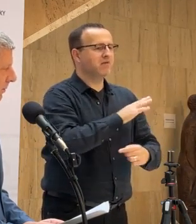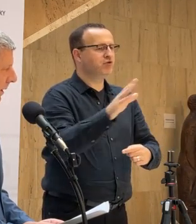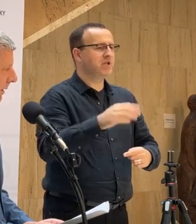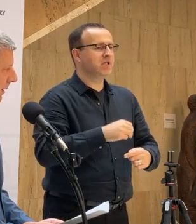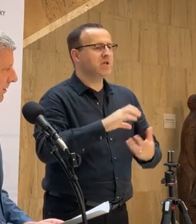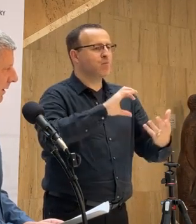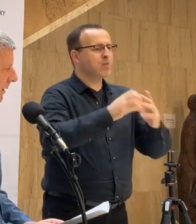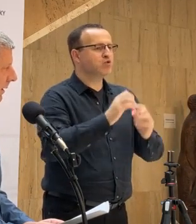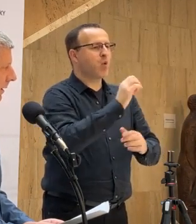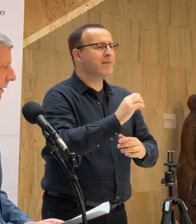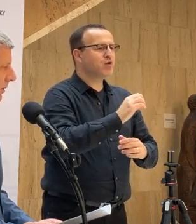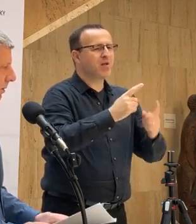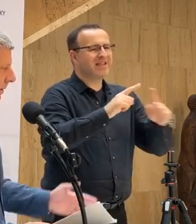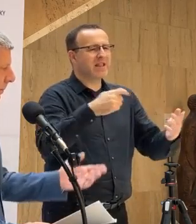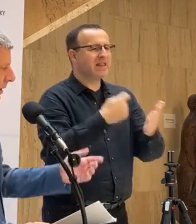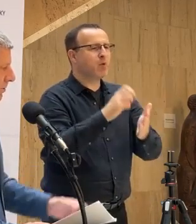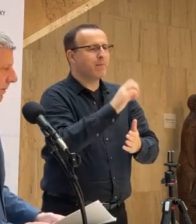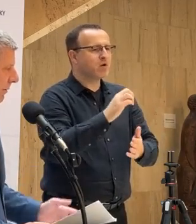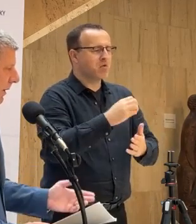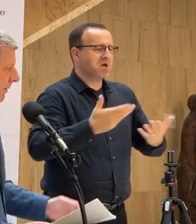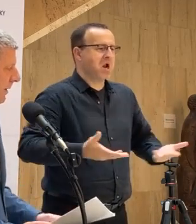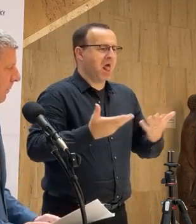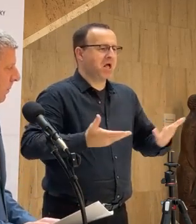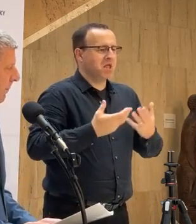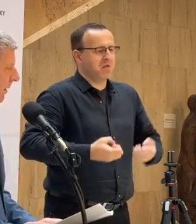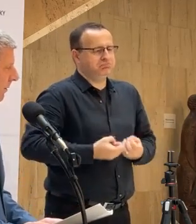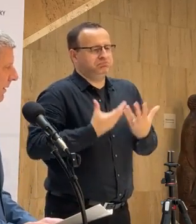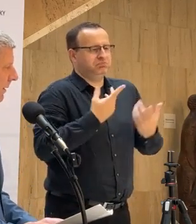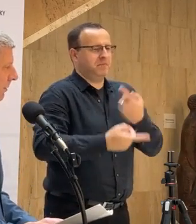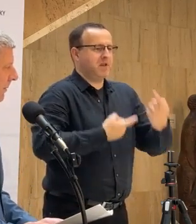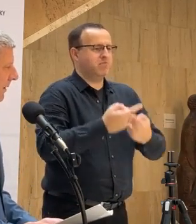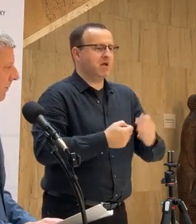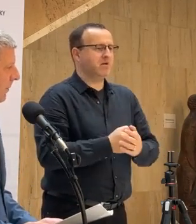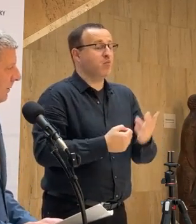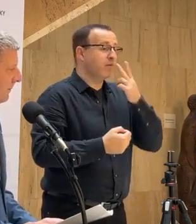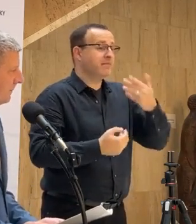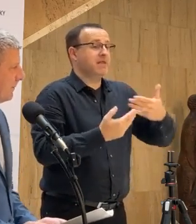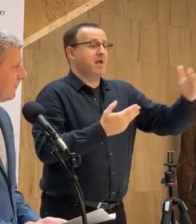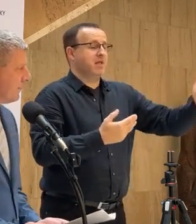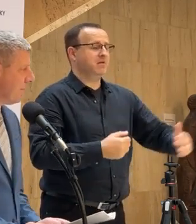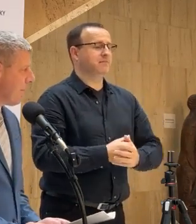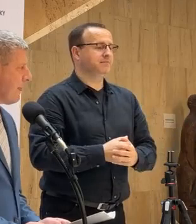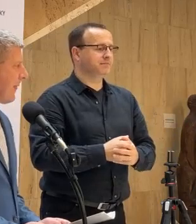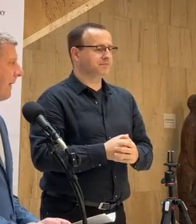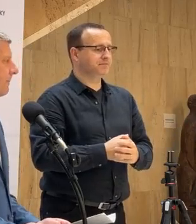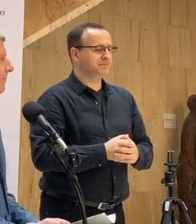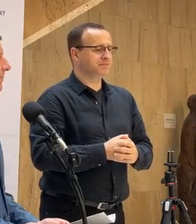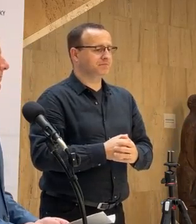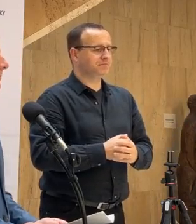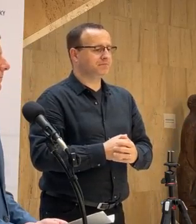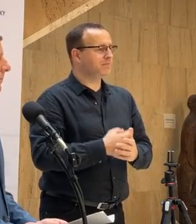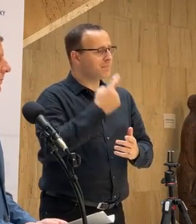subvariantov sú mierné. Takže uvidím poľa ďalšieho vývoja, to sa nedá úplne predikovať niekoľko mesiacov dopredu. Viem, že sa vlastne